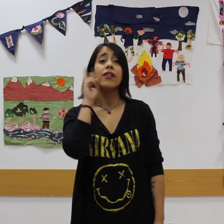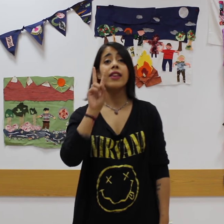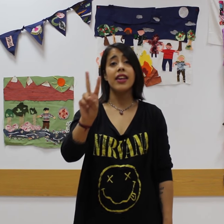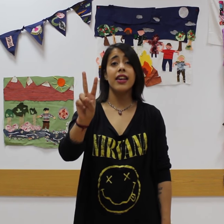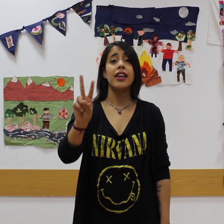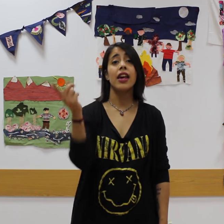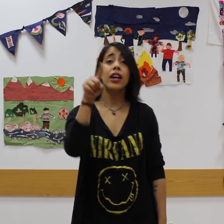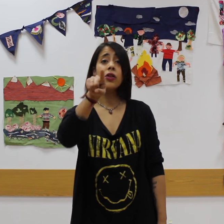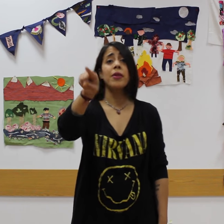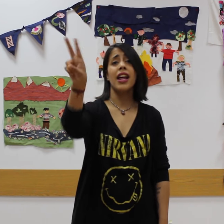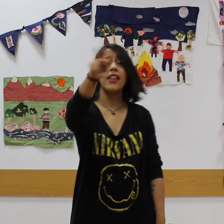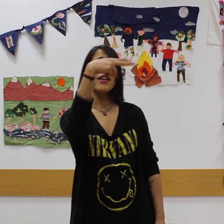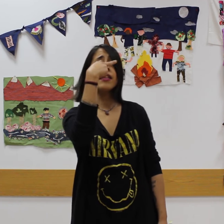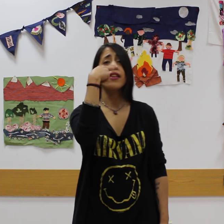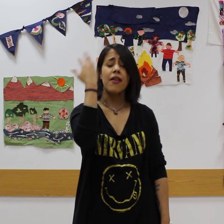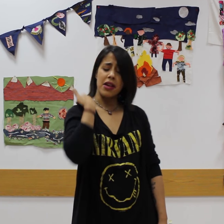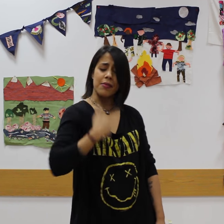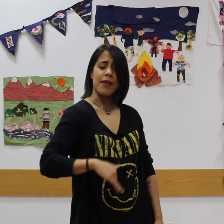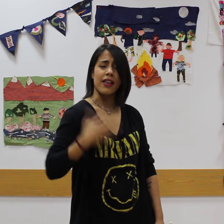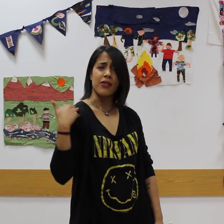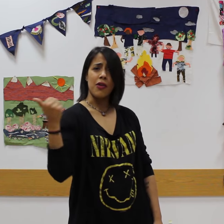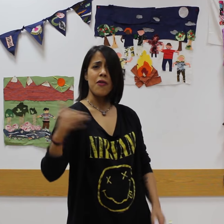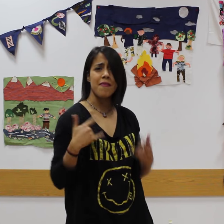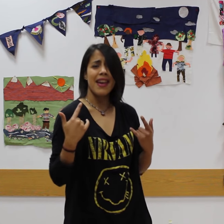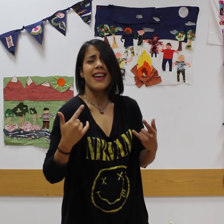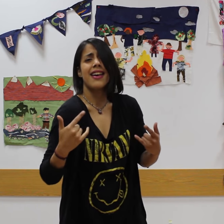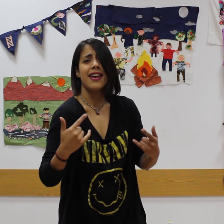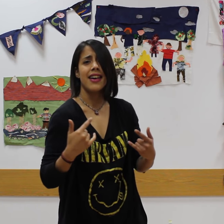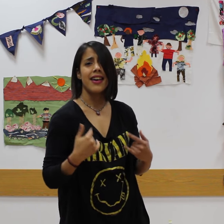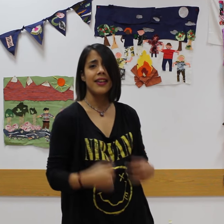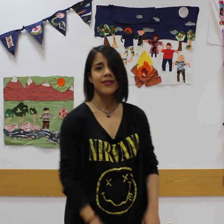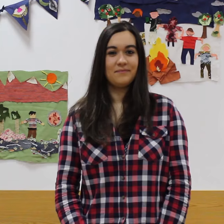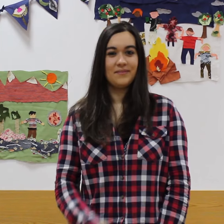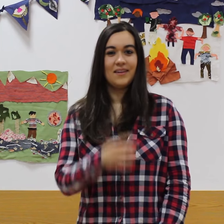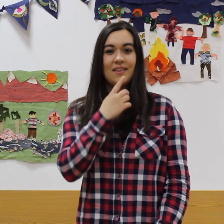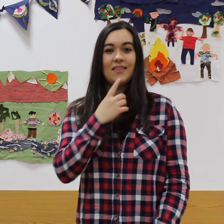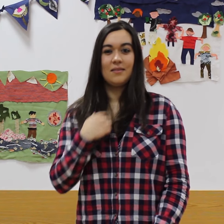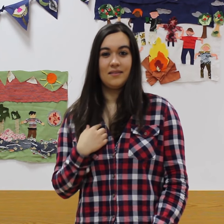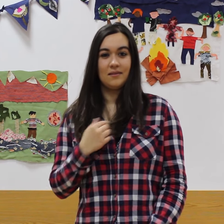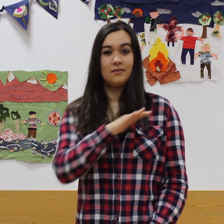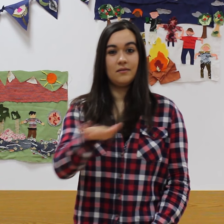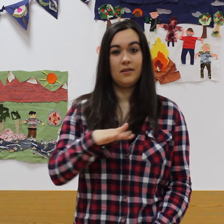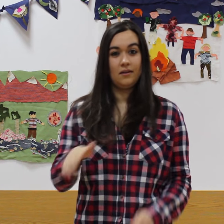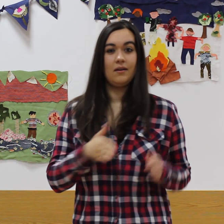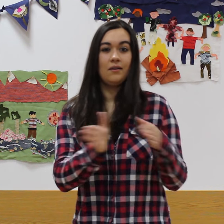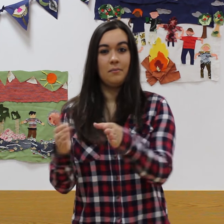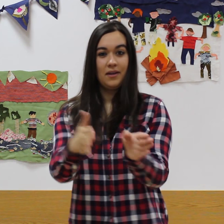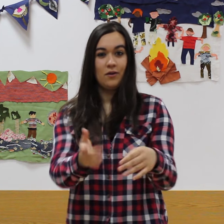Vi que tu mirada ya estaba llamándome Muéstrame el camino